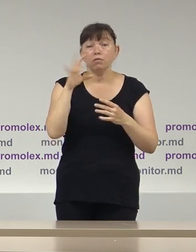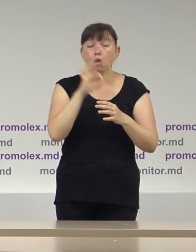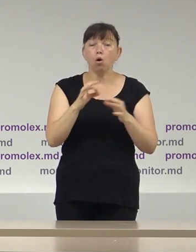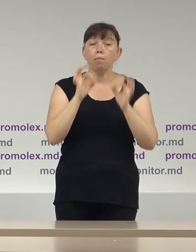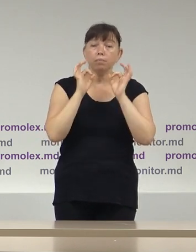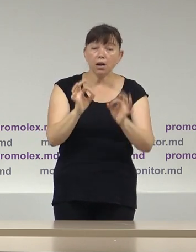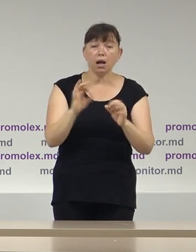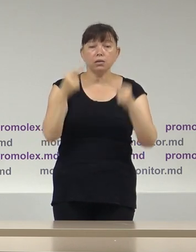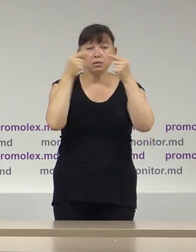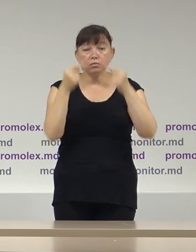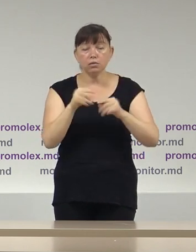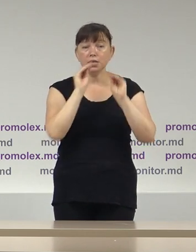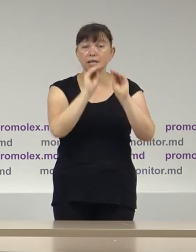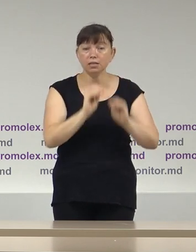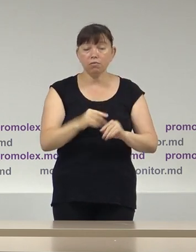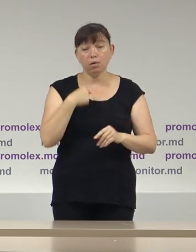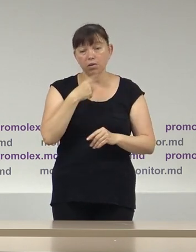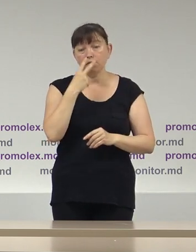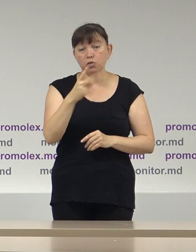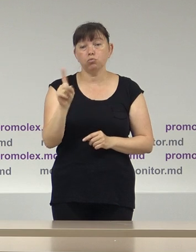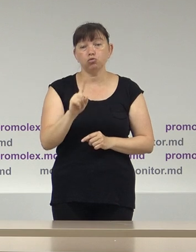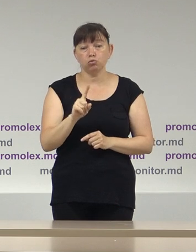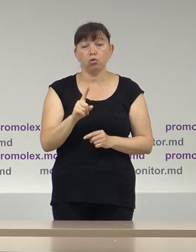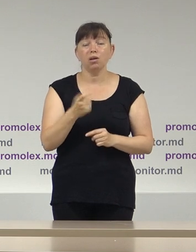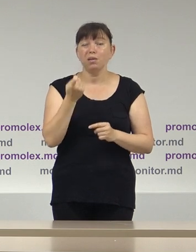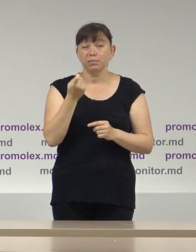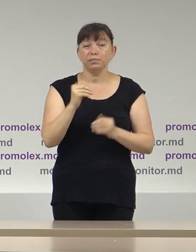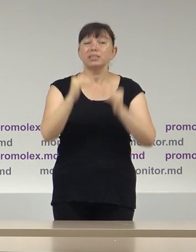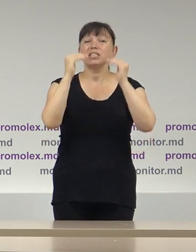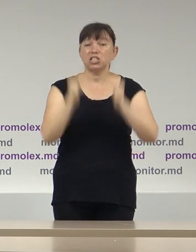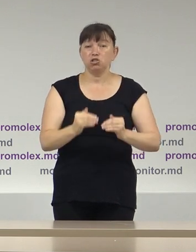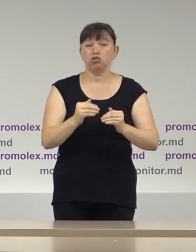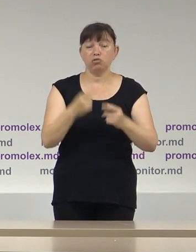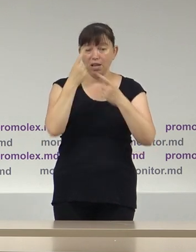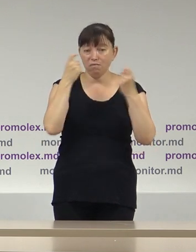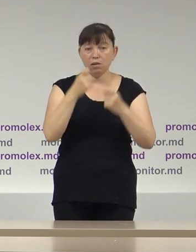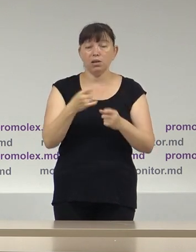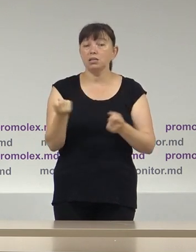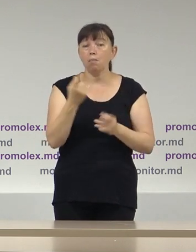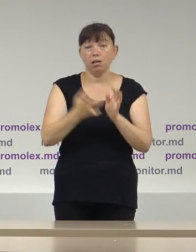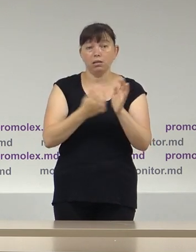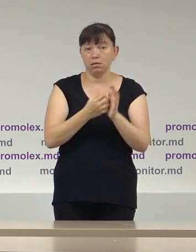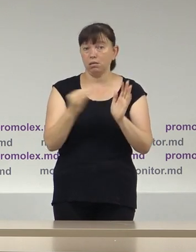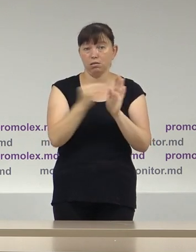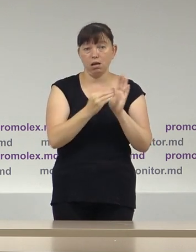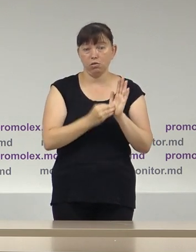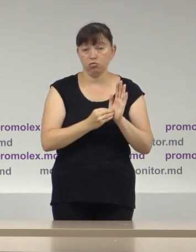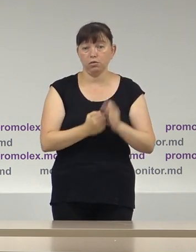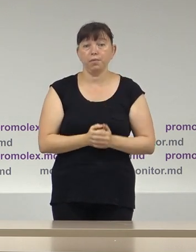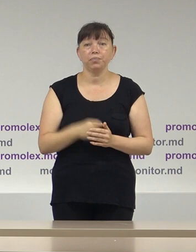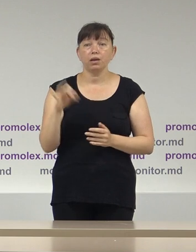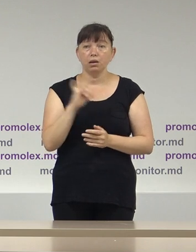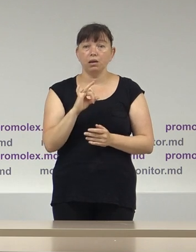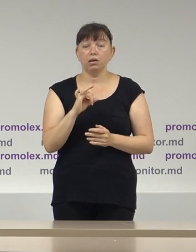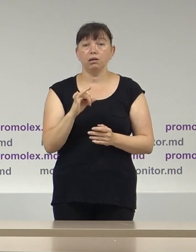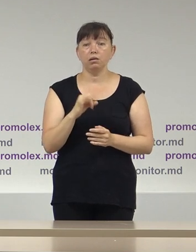completării acestor rapoarte, constatăm un nivel scăzut al calității informației raportate și,